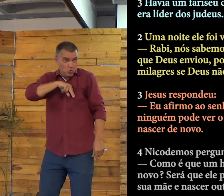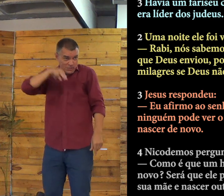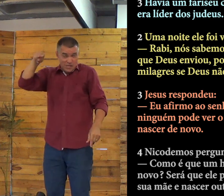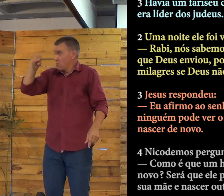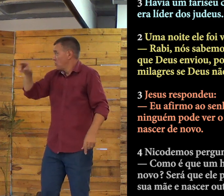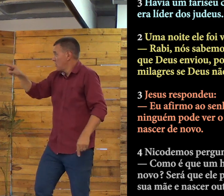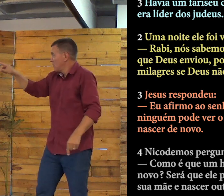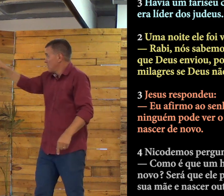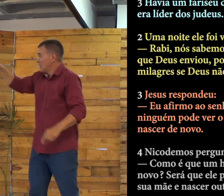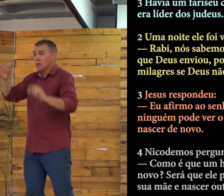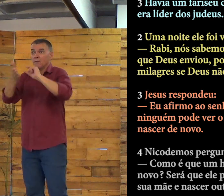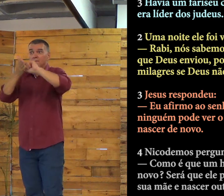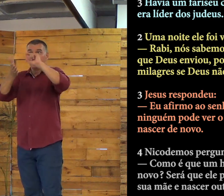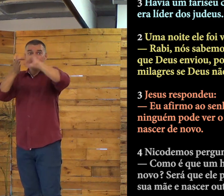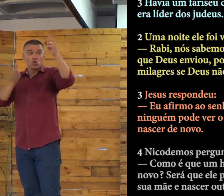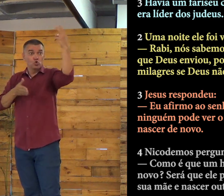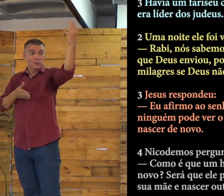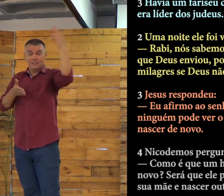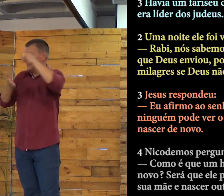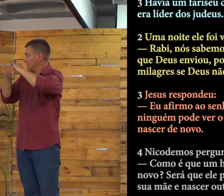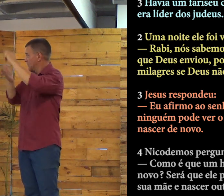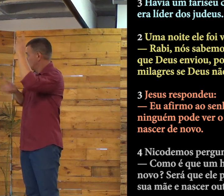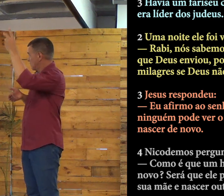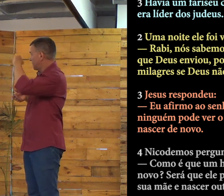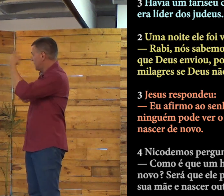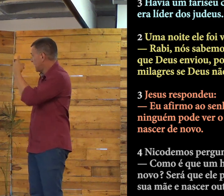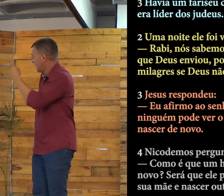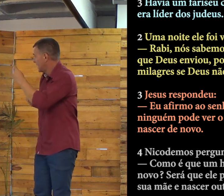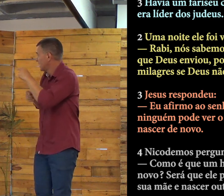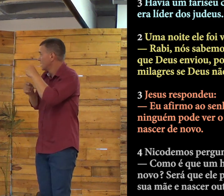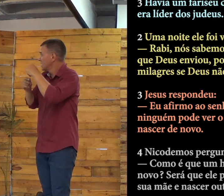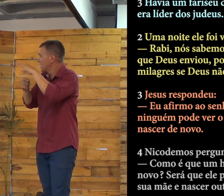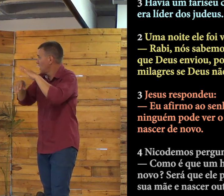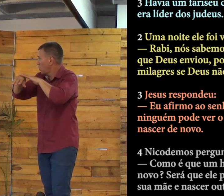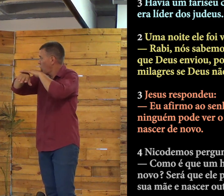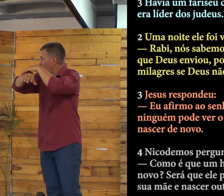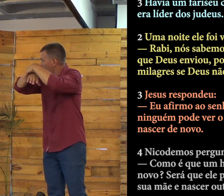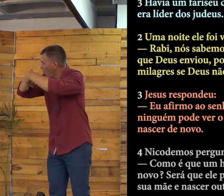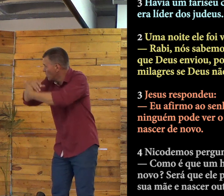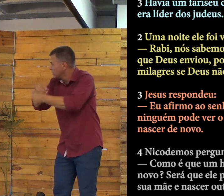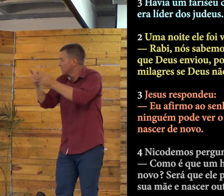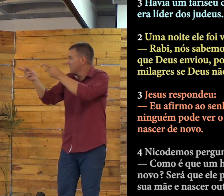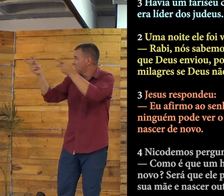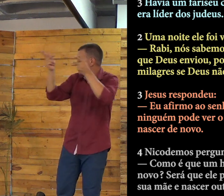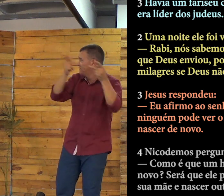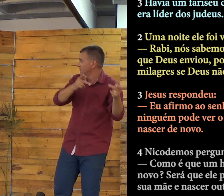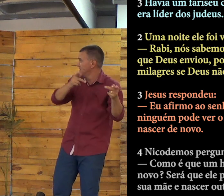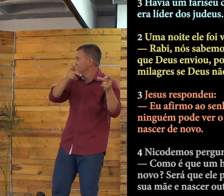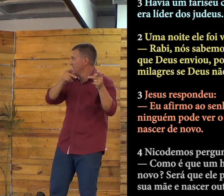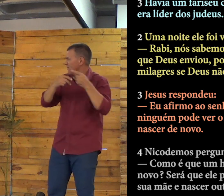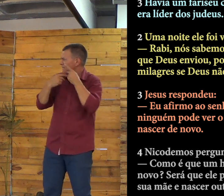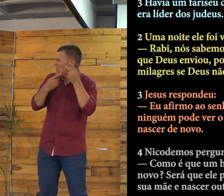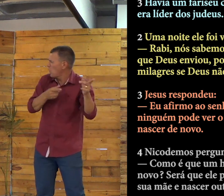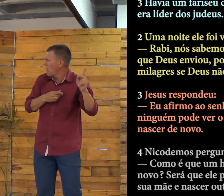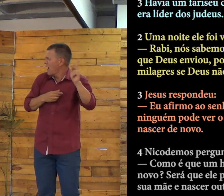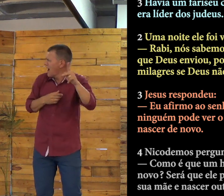Tinha um homem chamado Nicodemos, né? Que era o líder dos judeus. Aí, de noite, ele foi visitar Jesus